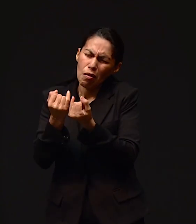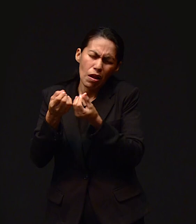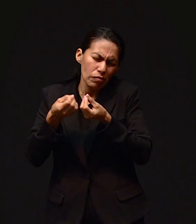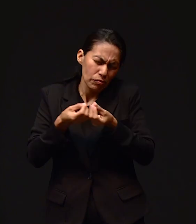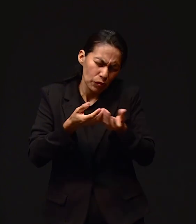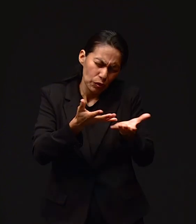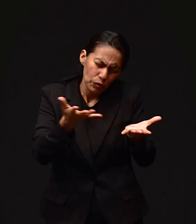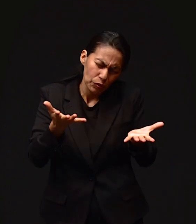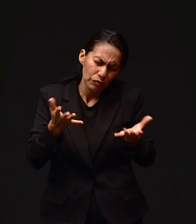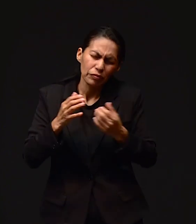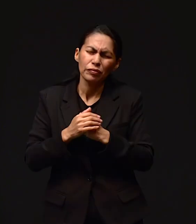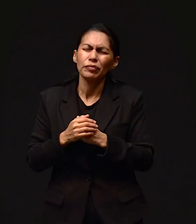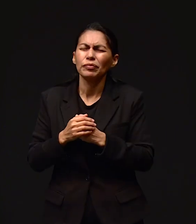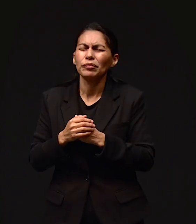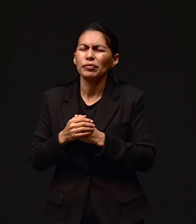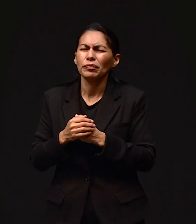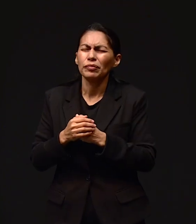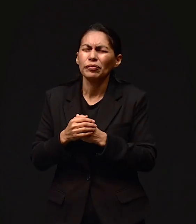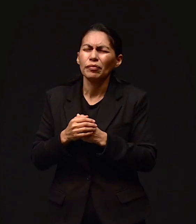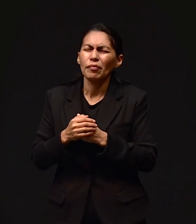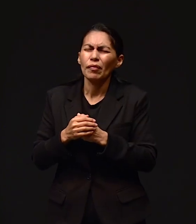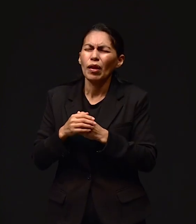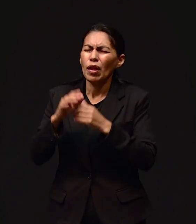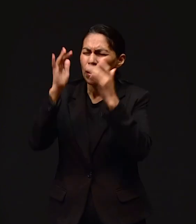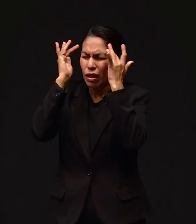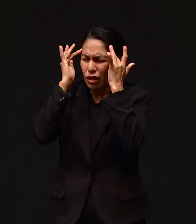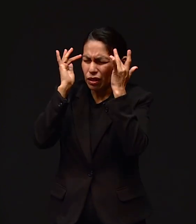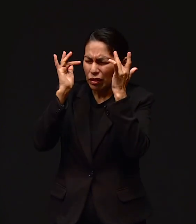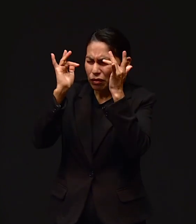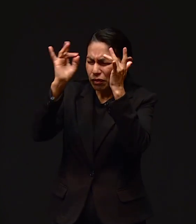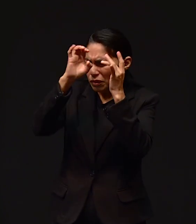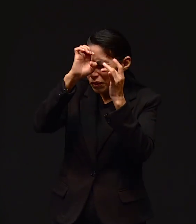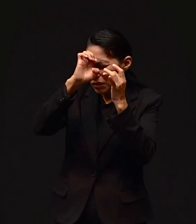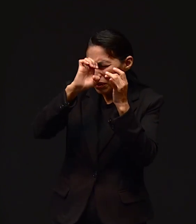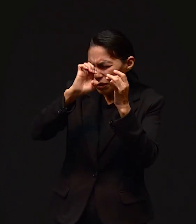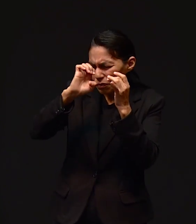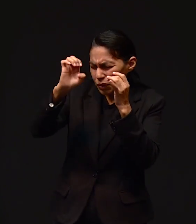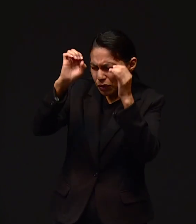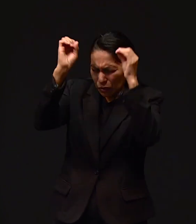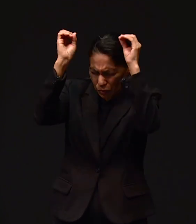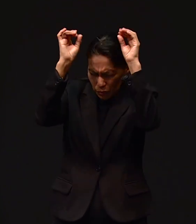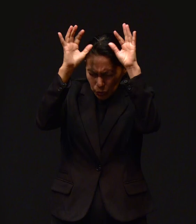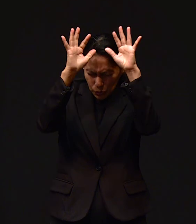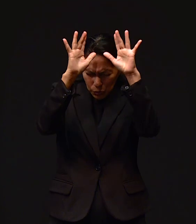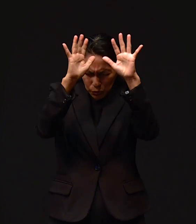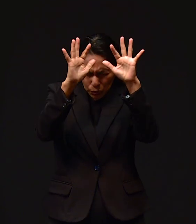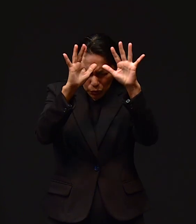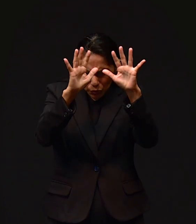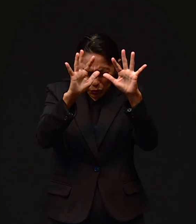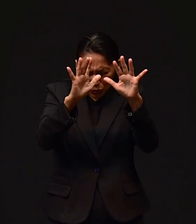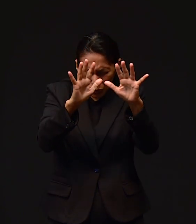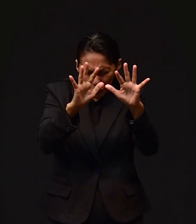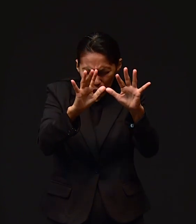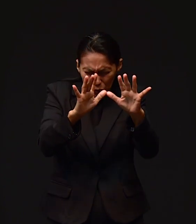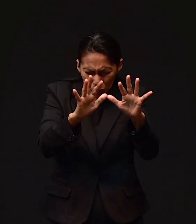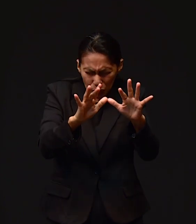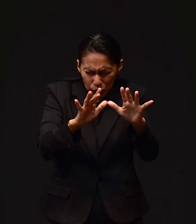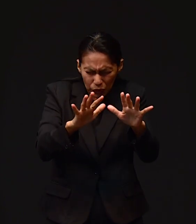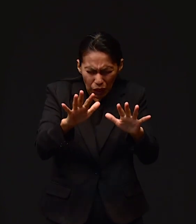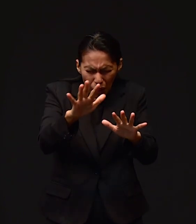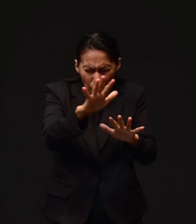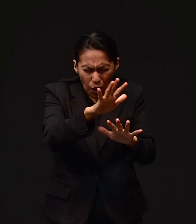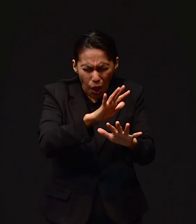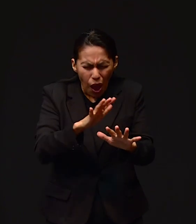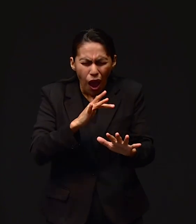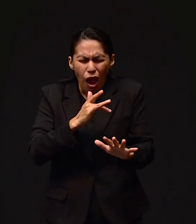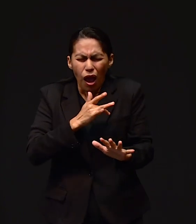esos jóvenes A están alejados Señor hazlos volver Que tu Santo Espíritu Llegue hasta donde estén